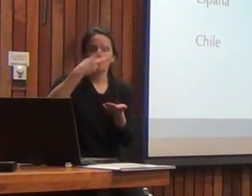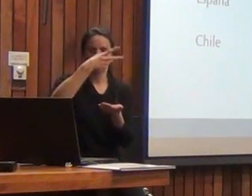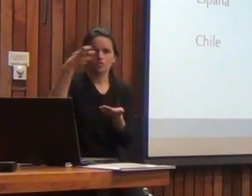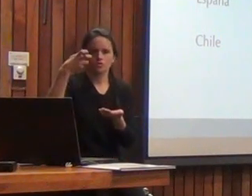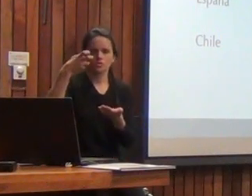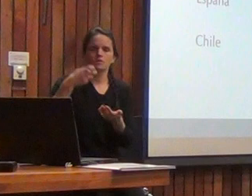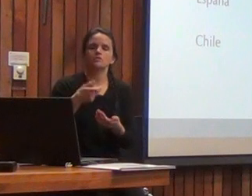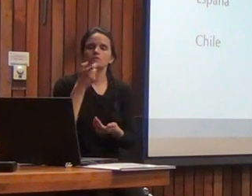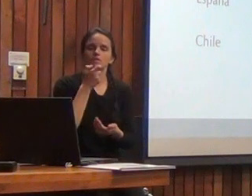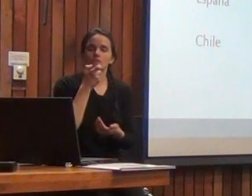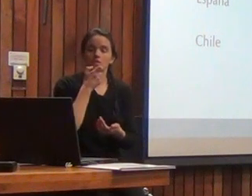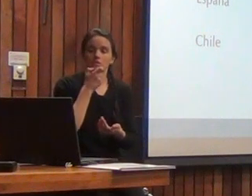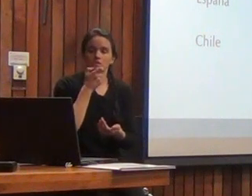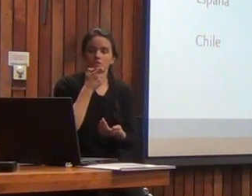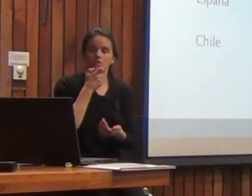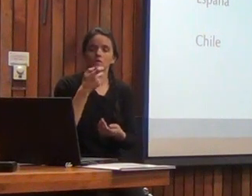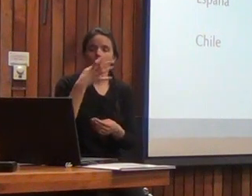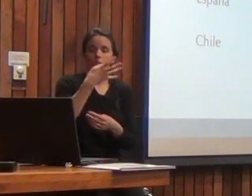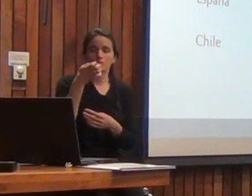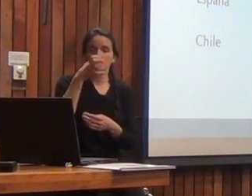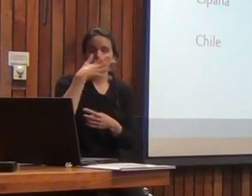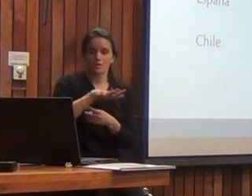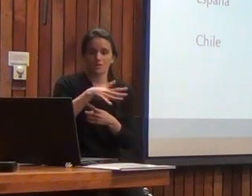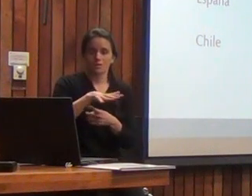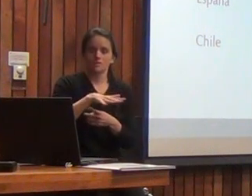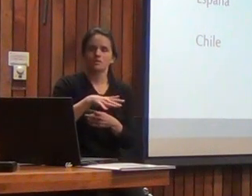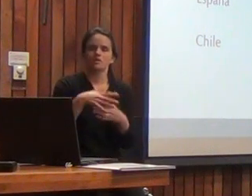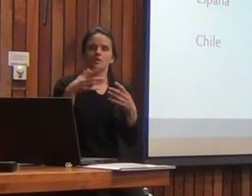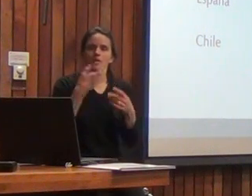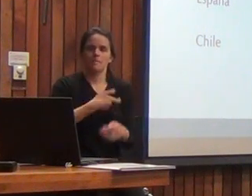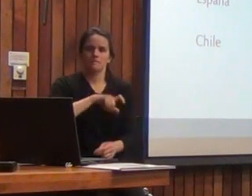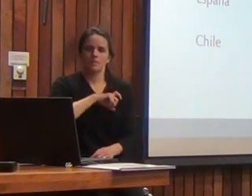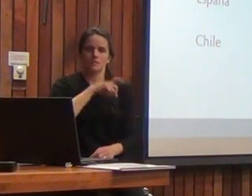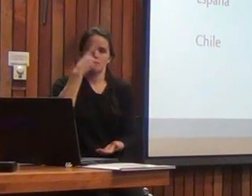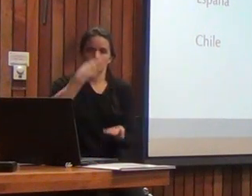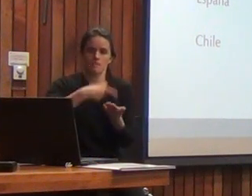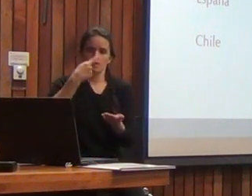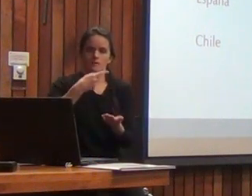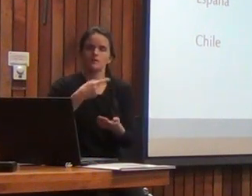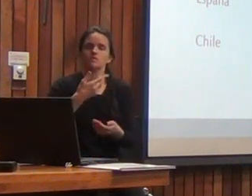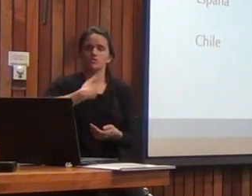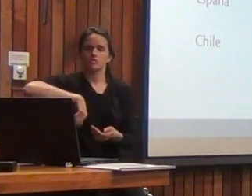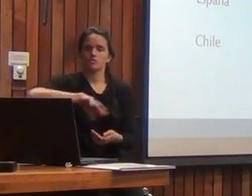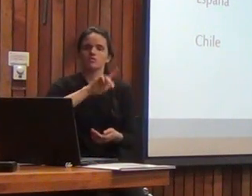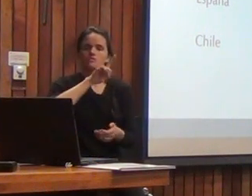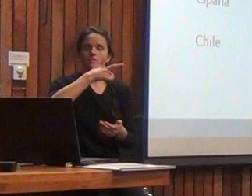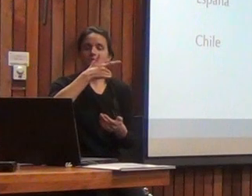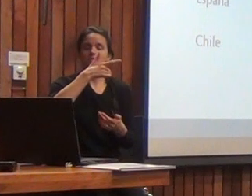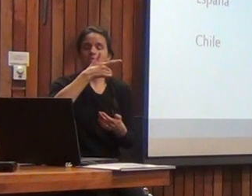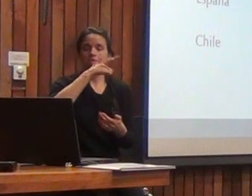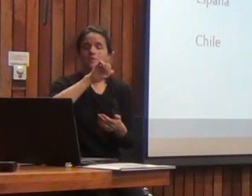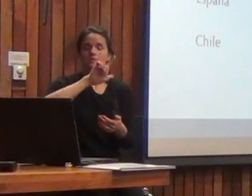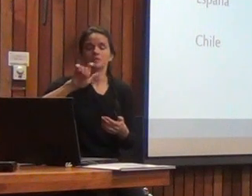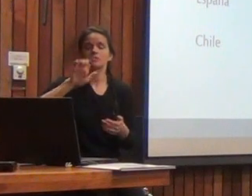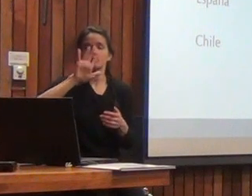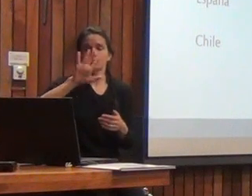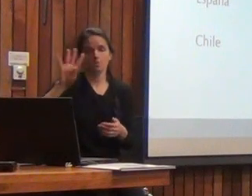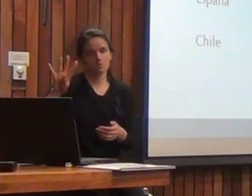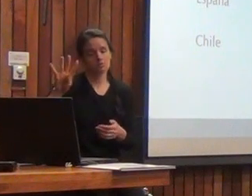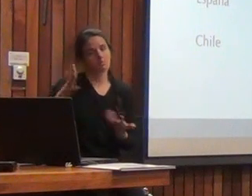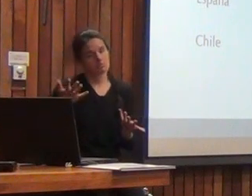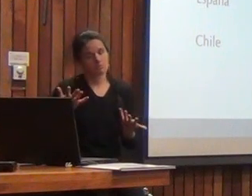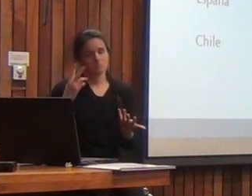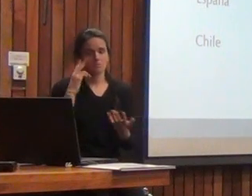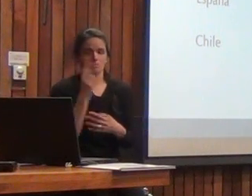Inglaterra una de 415 España que tuvo 1000 y nosotros 754 uno podría pensar